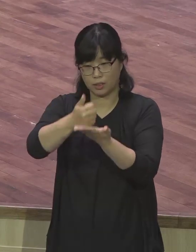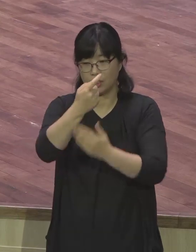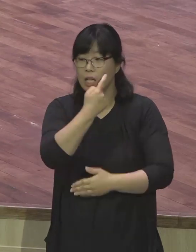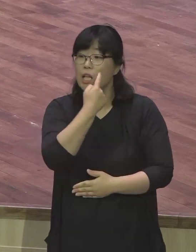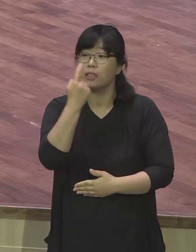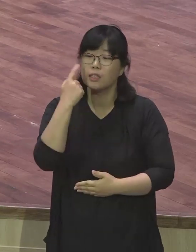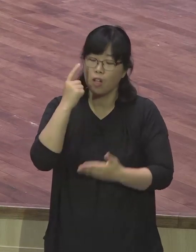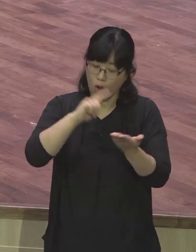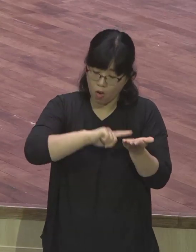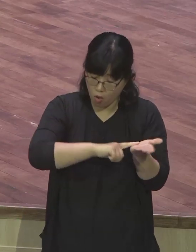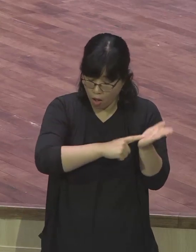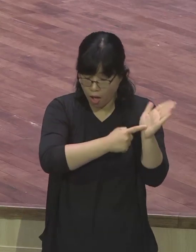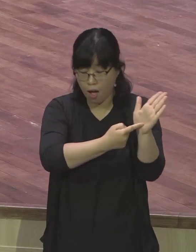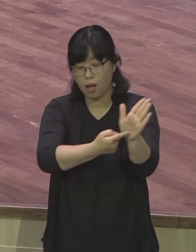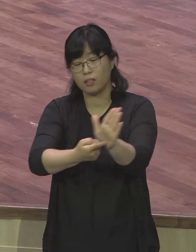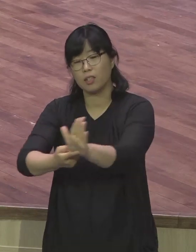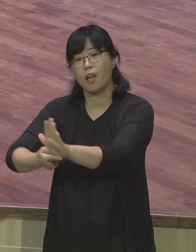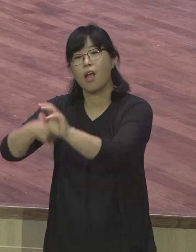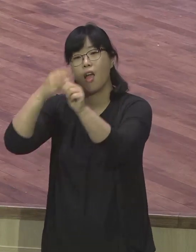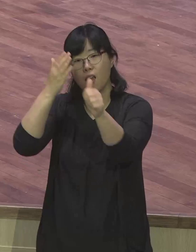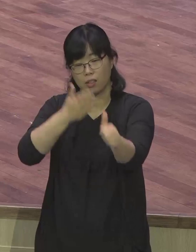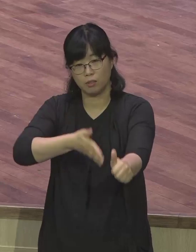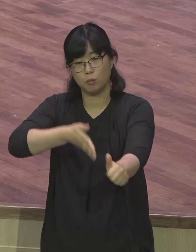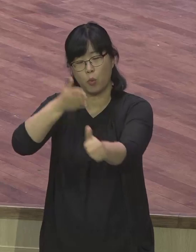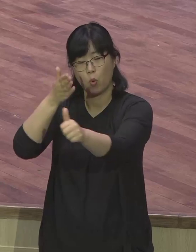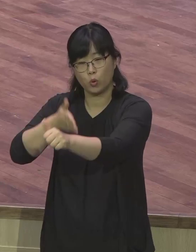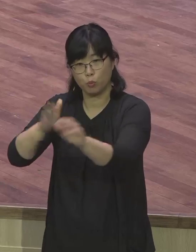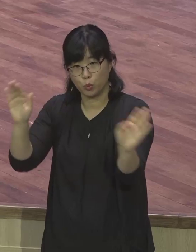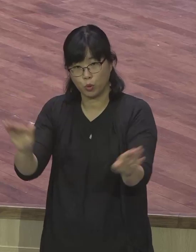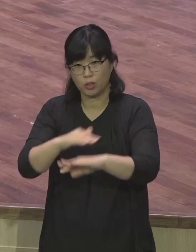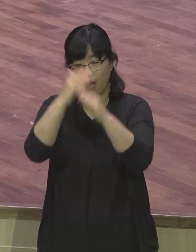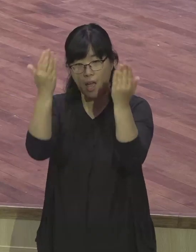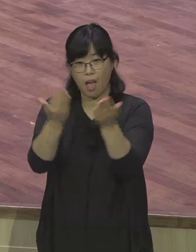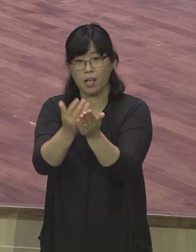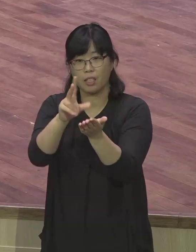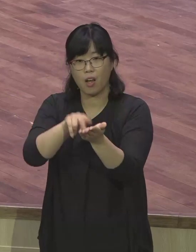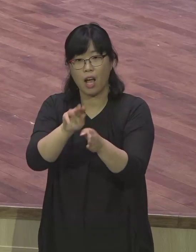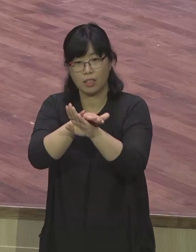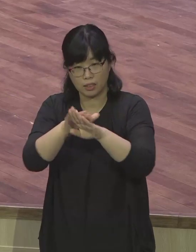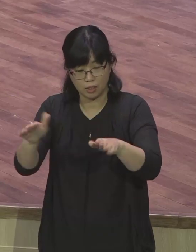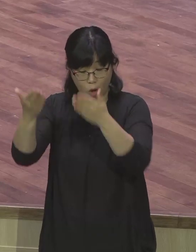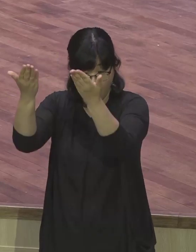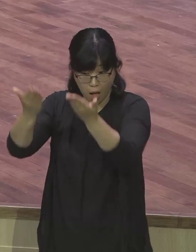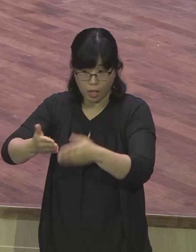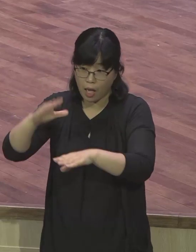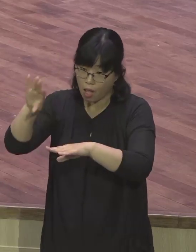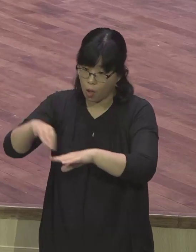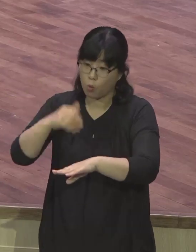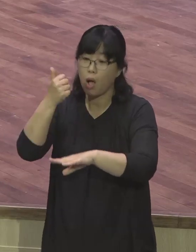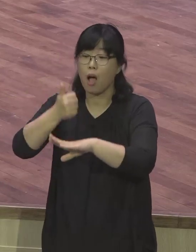그리스도를 축하하세 모든 문제들 하신 화개와